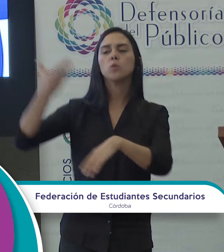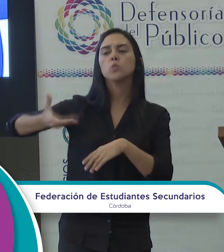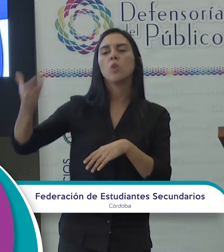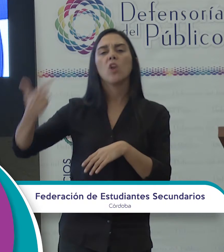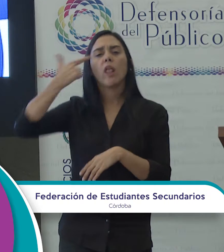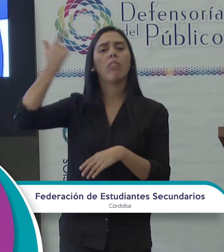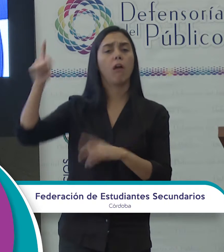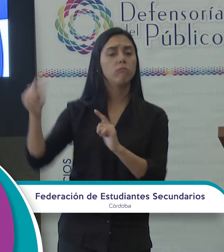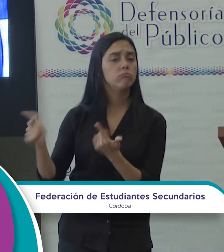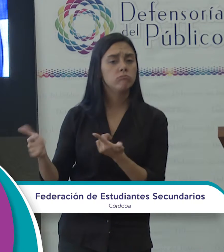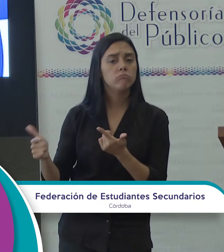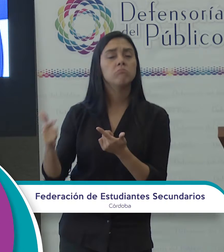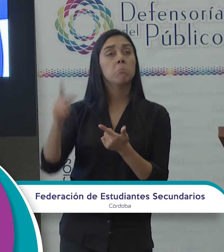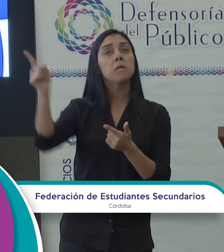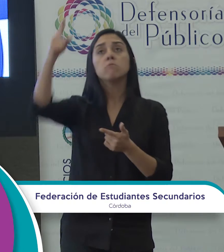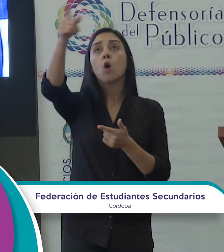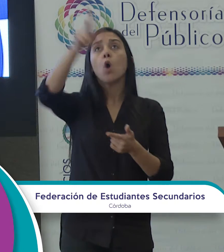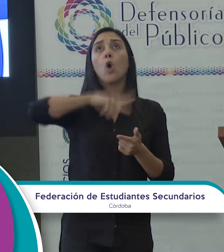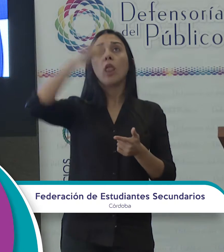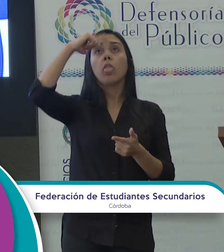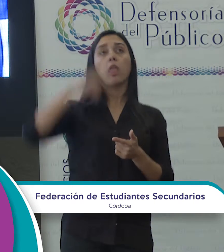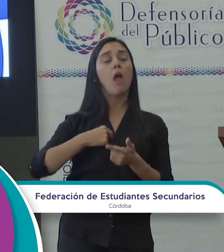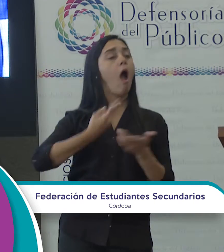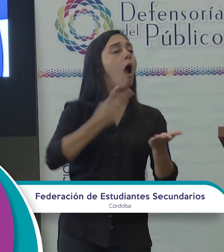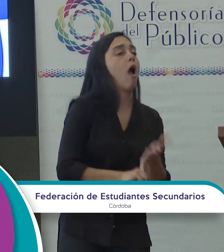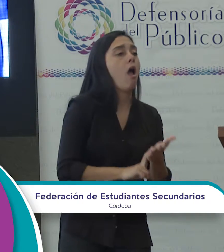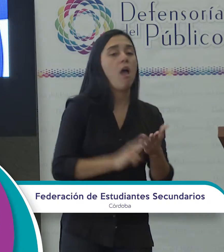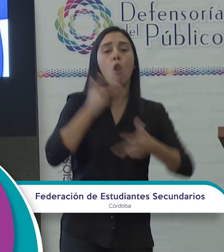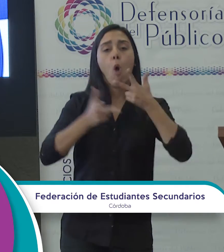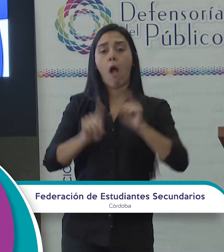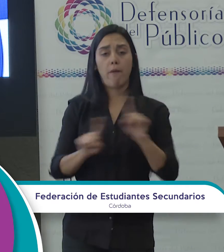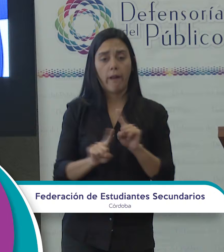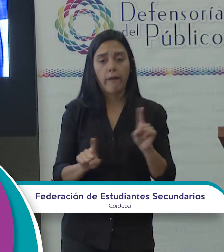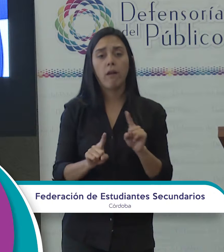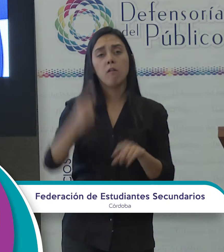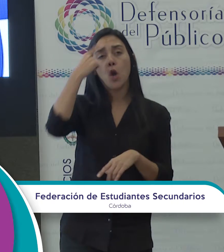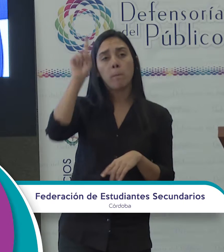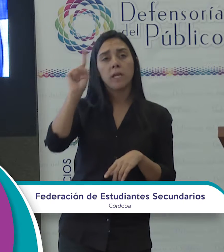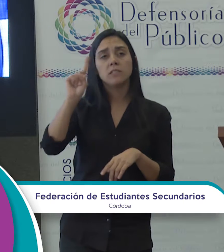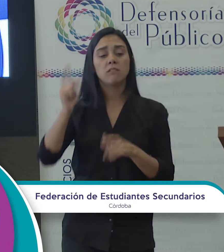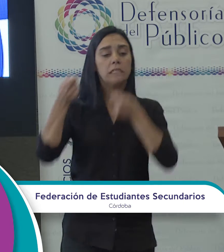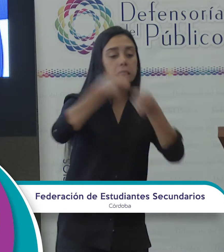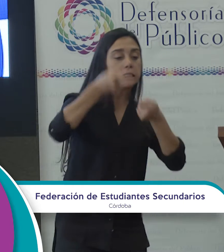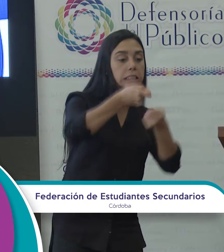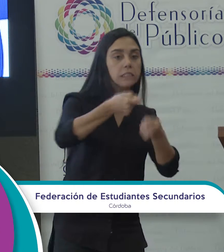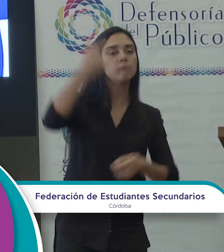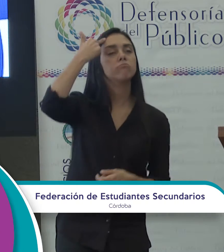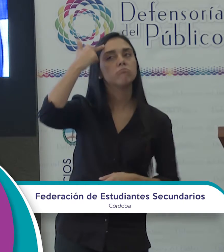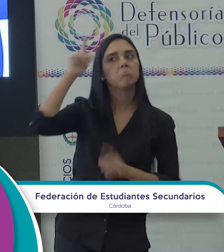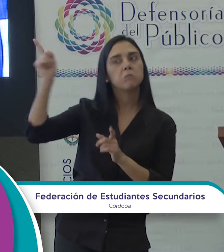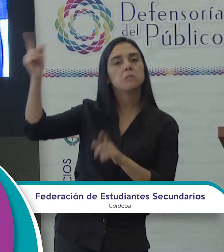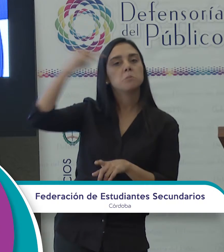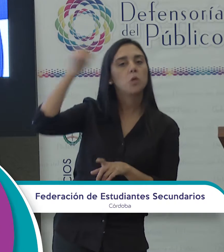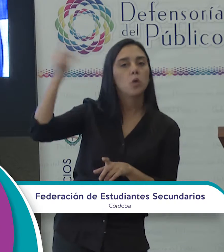ideas, repiten las que escuchen. No hablan. Están siendo hablados. No piensan, están siendo pensados. Lo que dicen no les